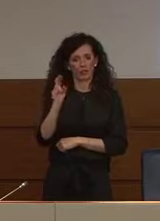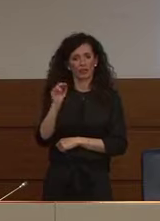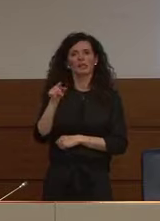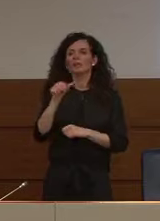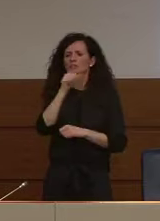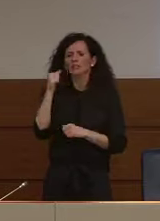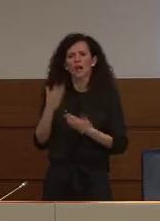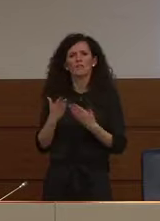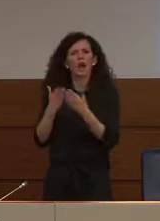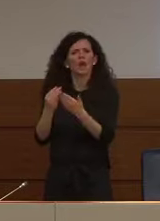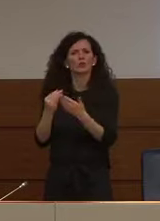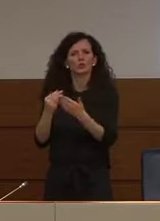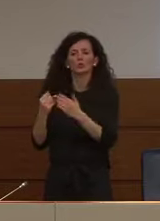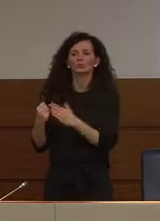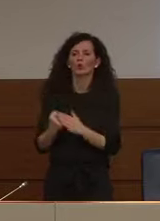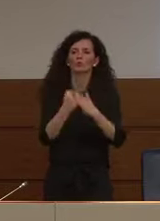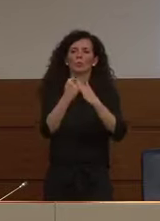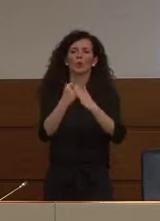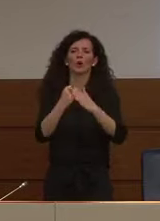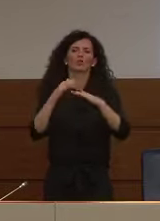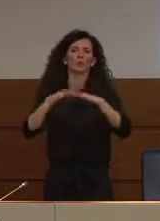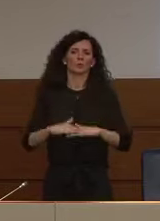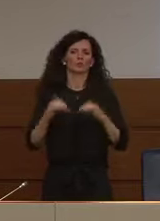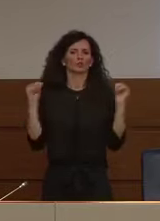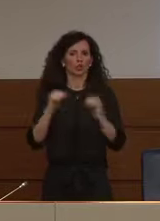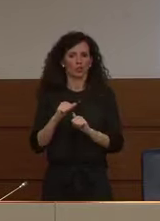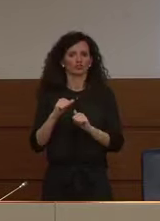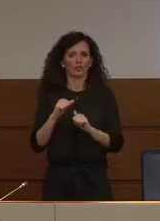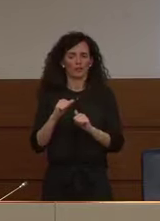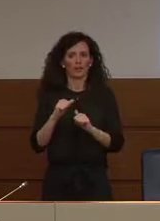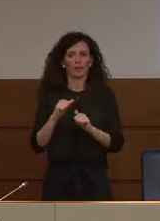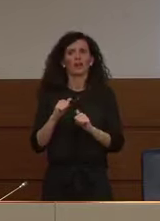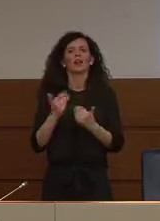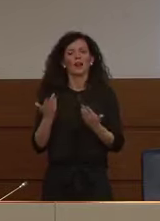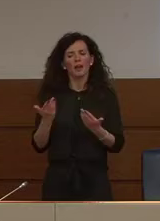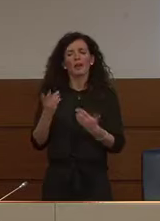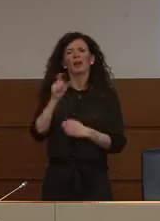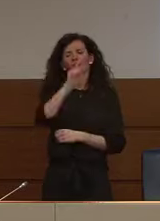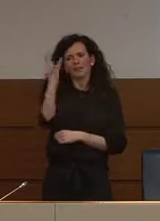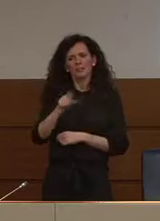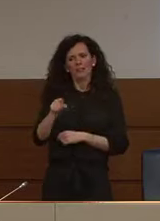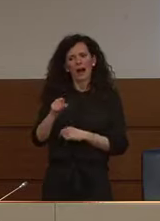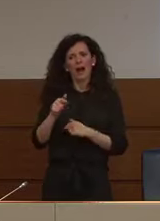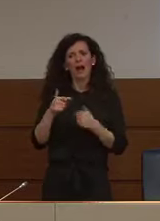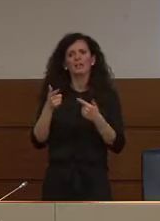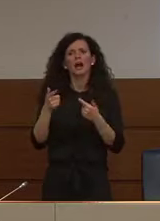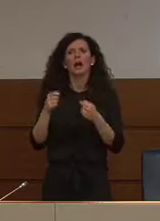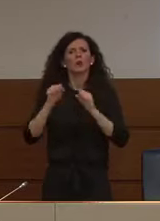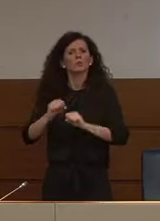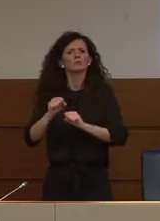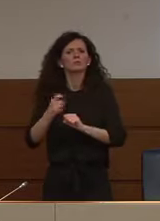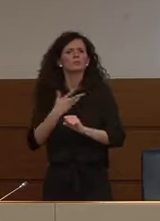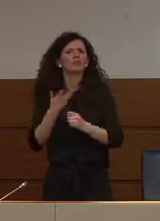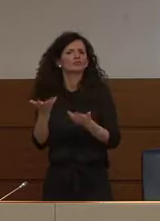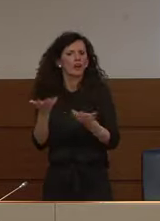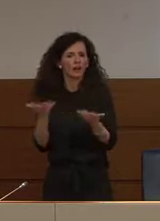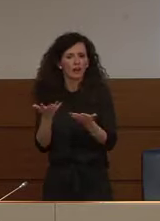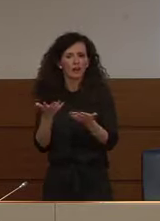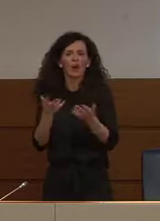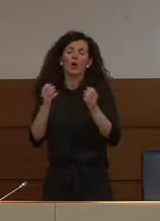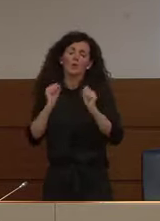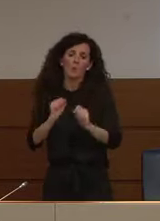sistema di protezione civile per fare in modo che nel nostro paese si possa anche avviare una